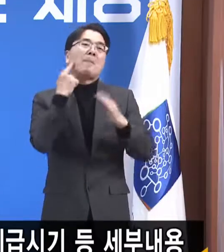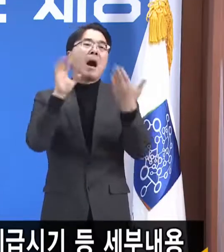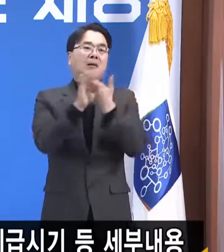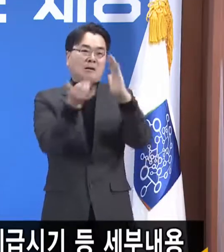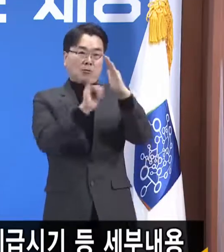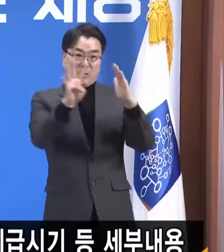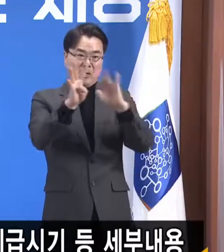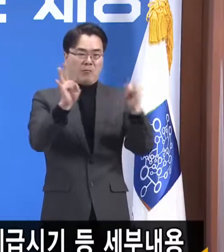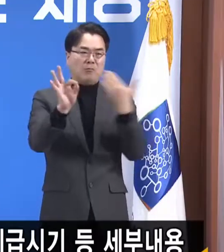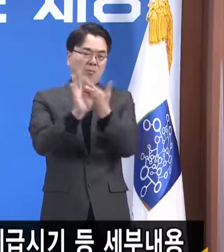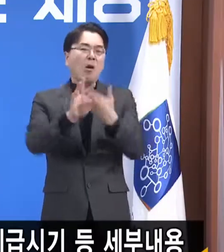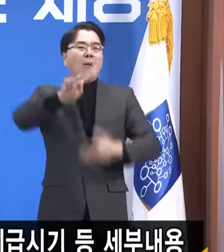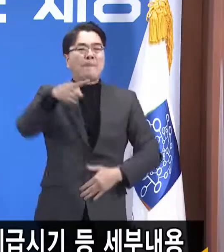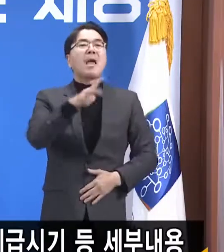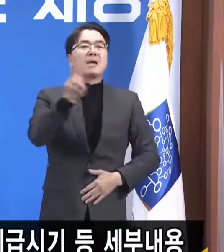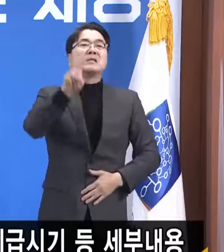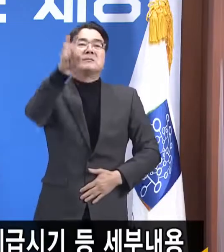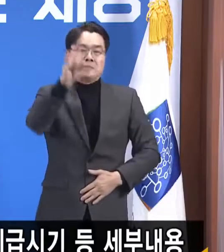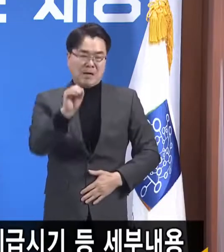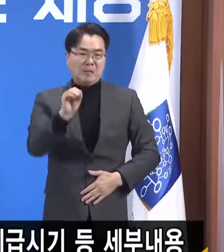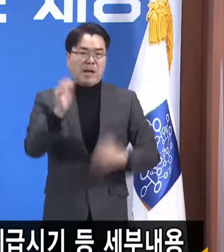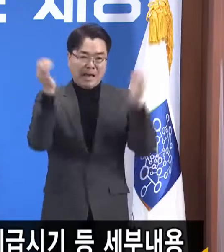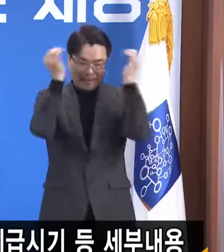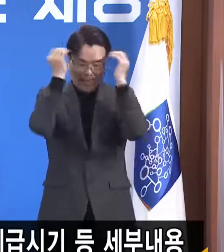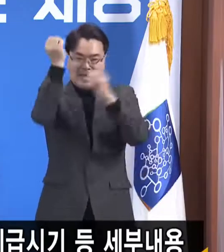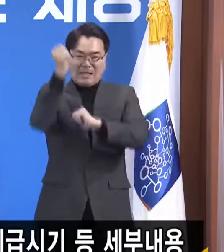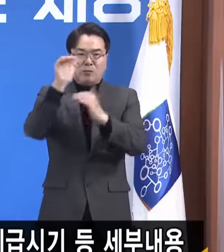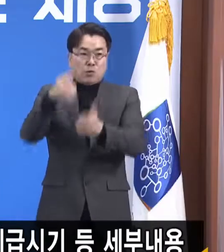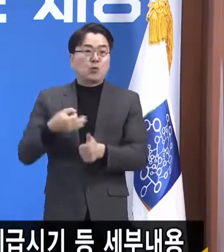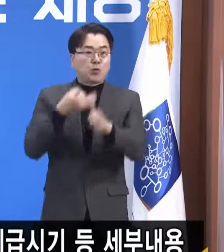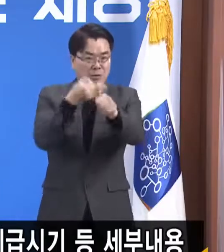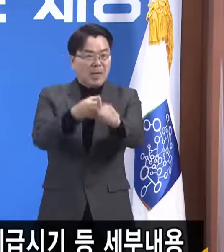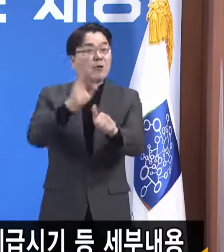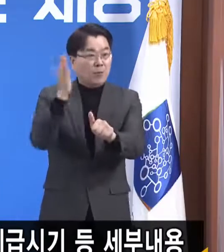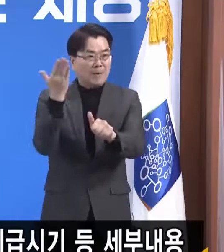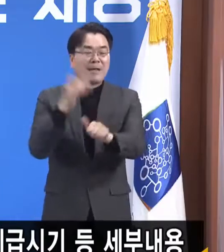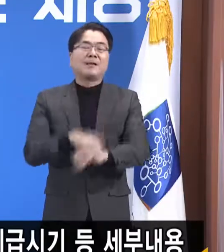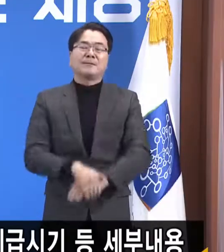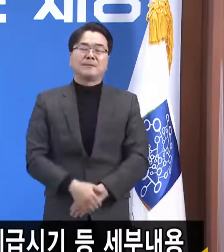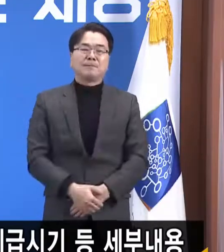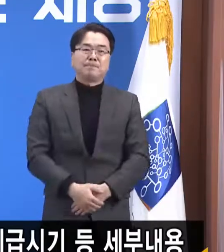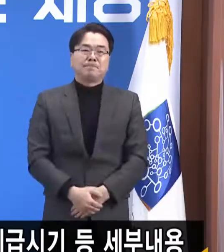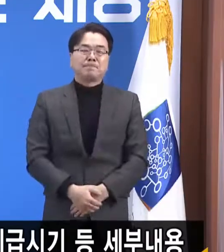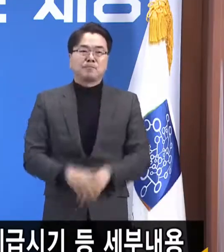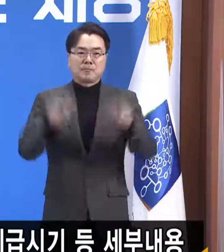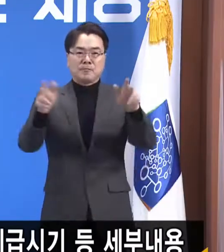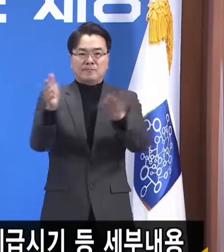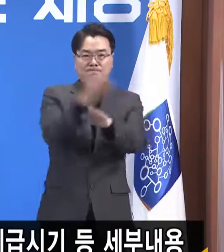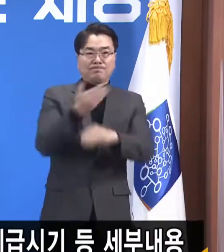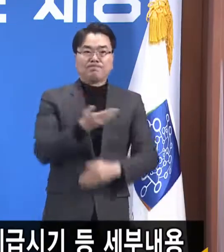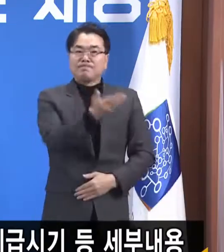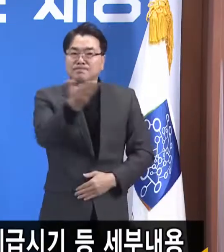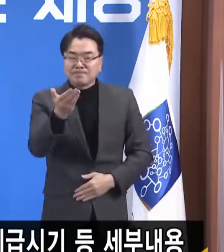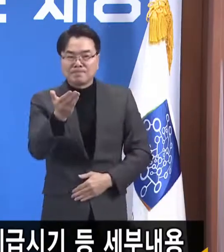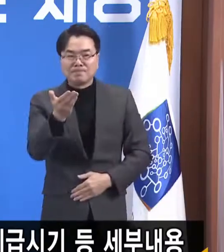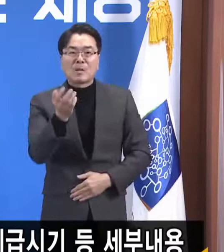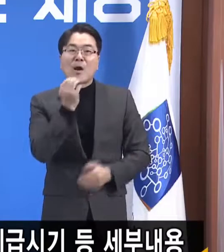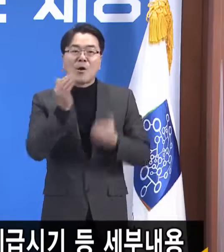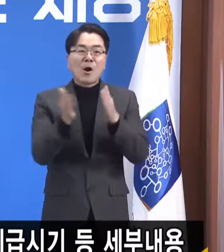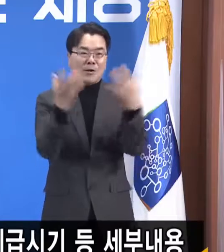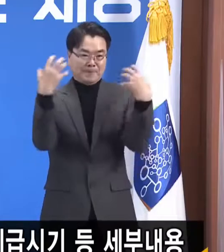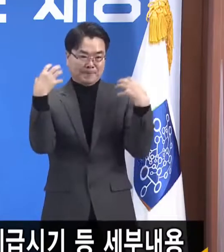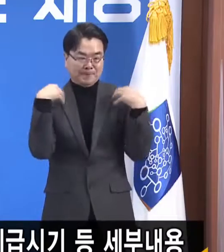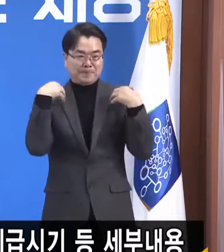120만원의 재단기본소득을 받으시게 되겠습니다. 그러면 지금부터 도민 여러분께 경기도